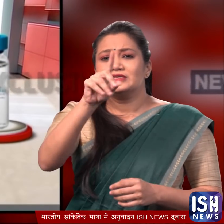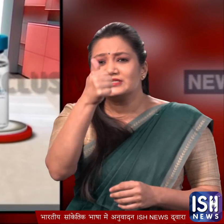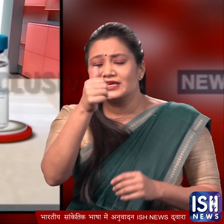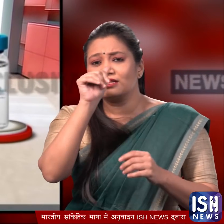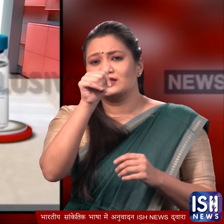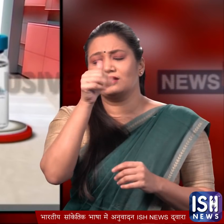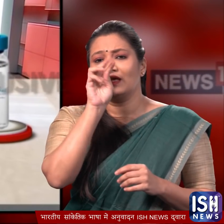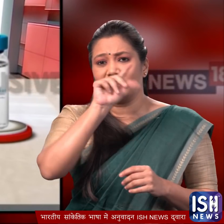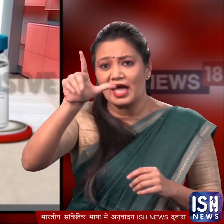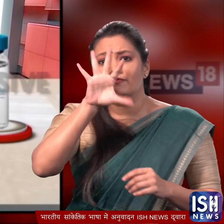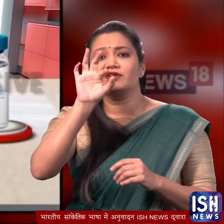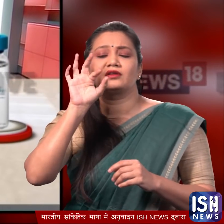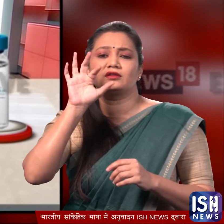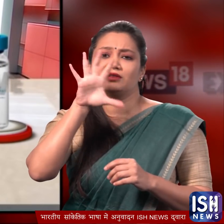16 लाग डोज सरकार को फ्री में मिलेग